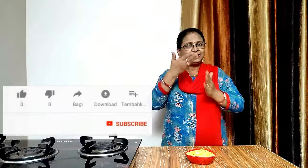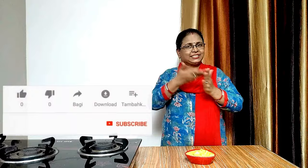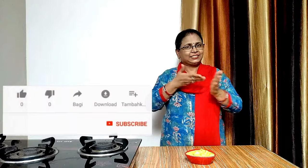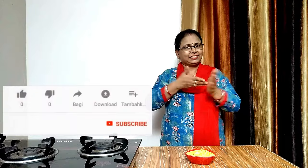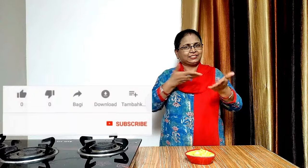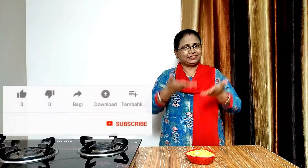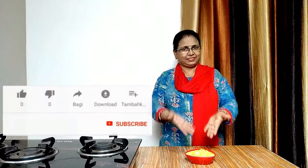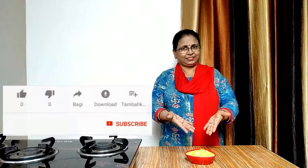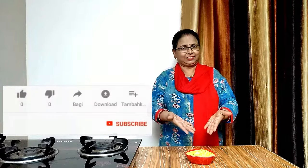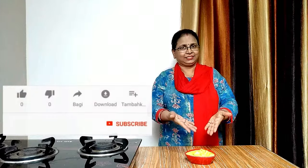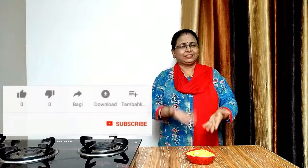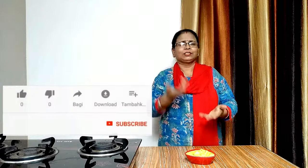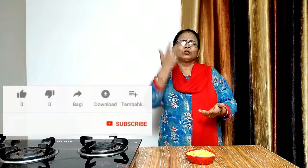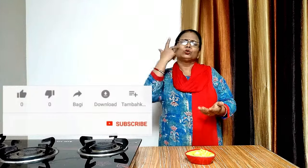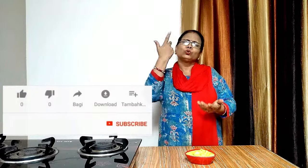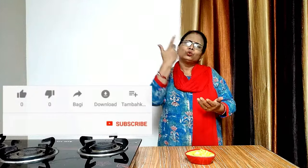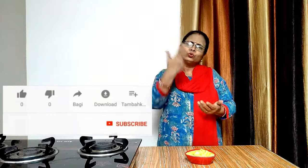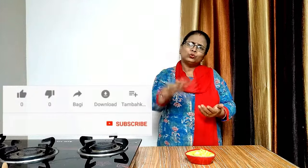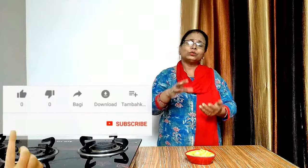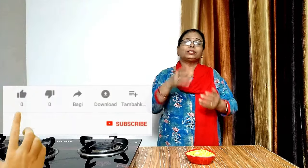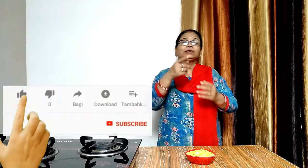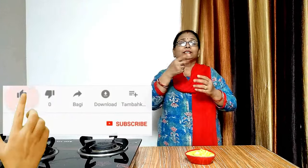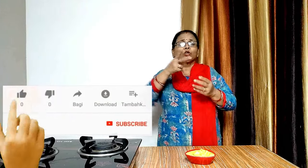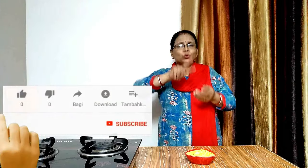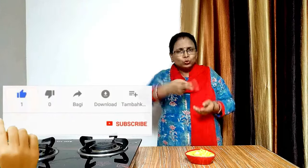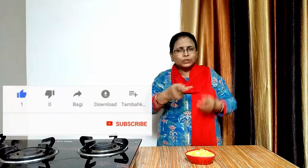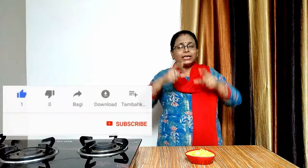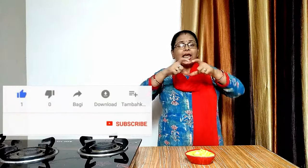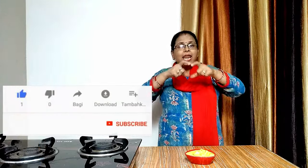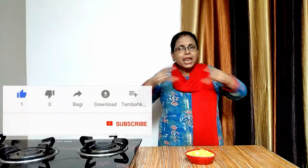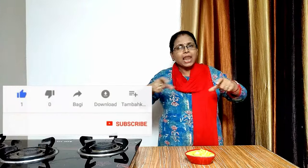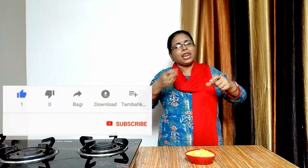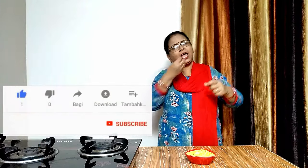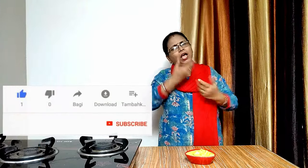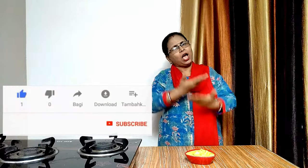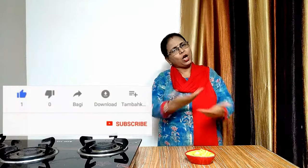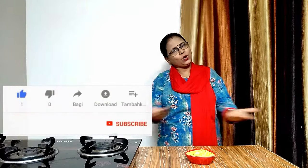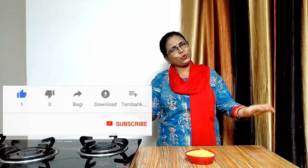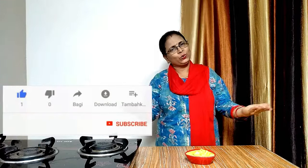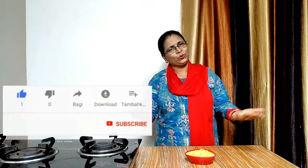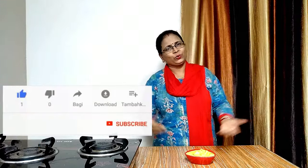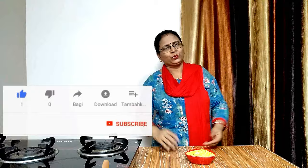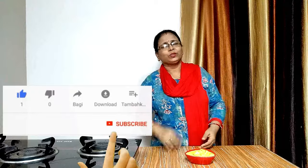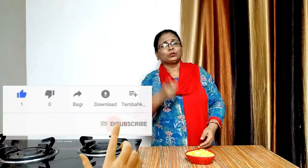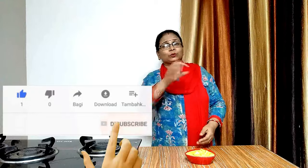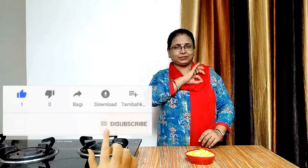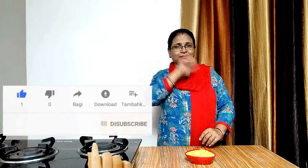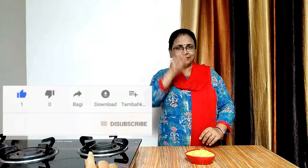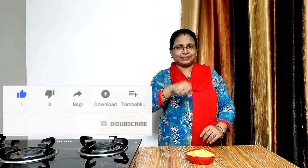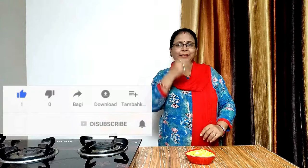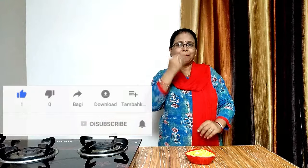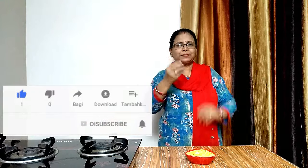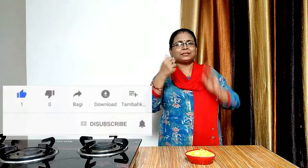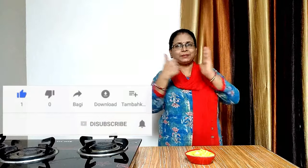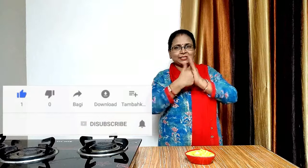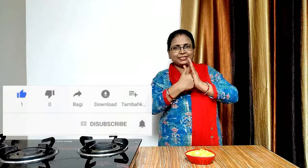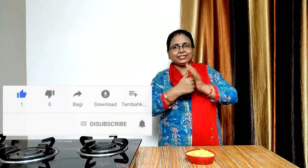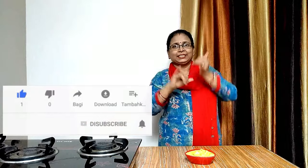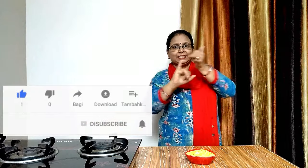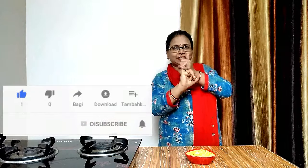कश्मीरी पनीर चमन बंद कर तयार है आप इससे रोटी अनान के साथ सर्फ कर सकते हैं अगर आपको मेरी वीडियो पसंद आईयो तो इस वीडियो